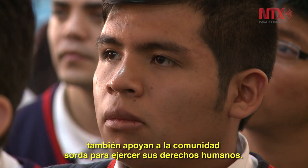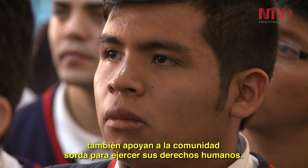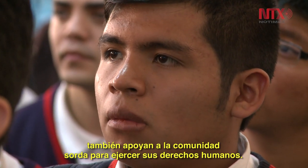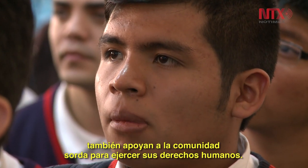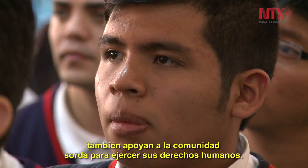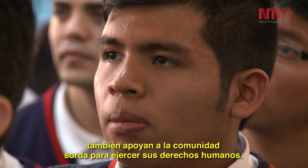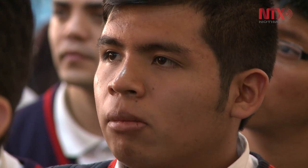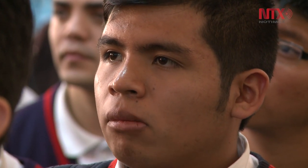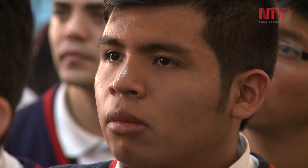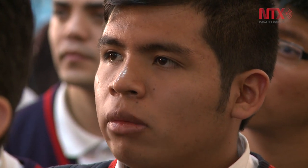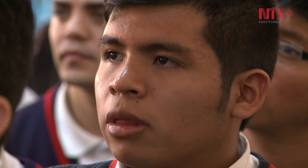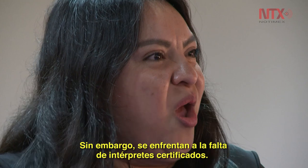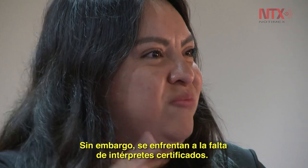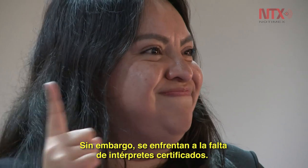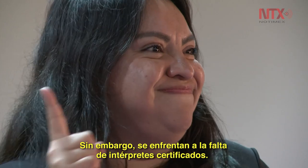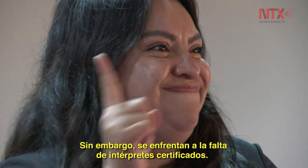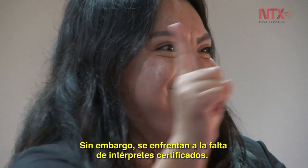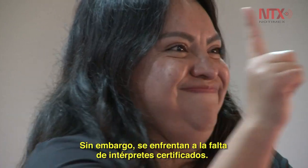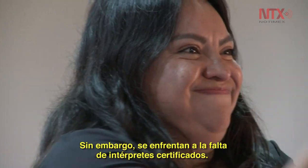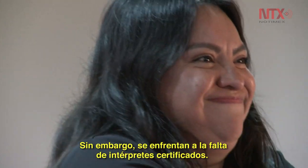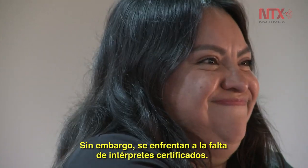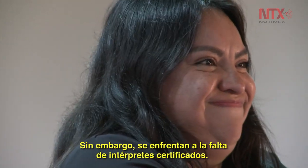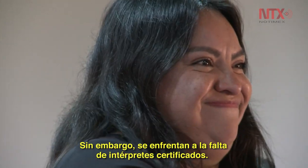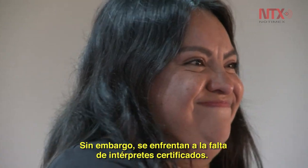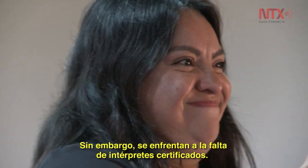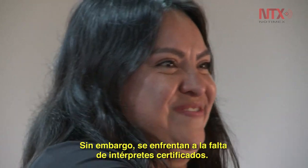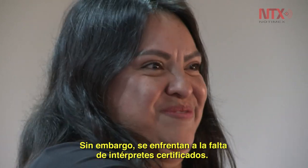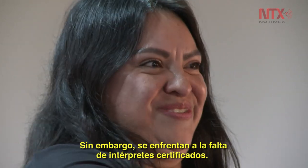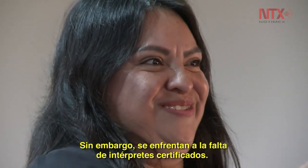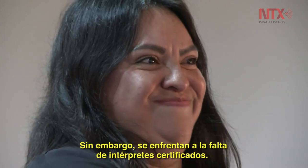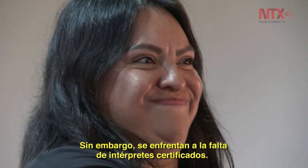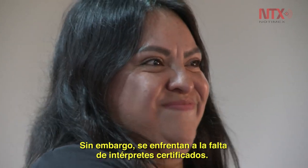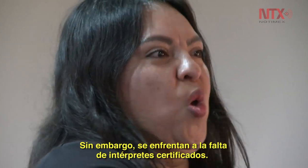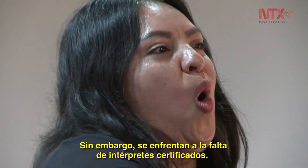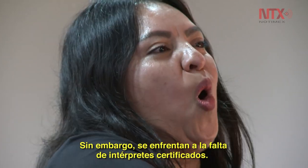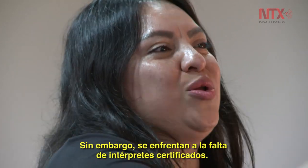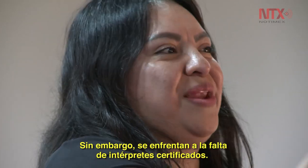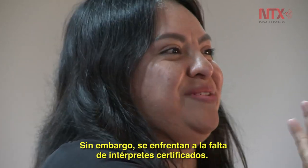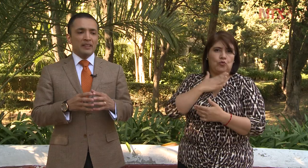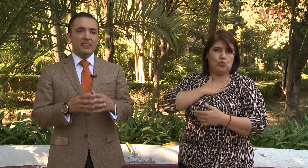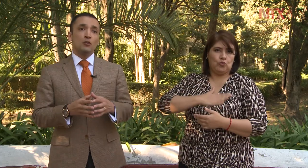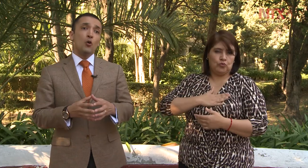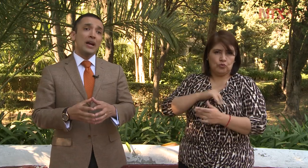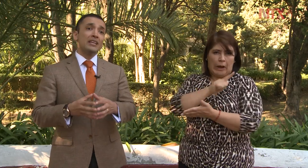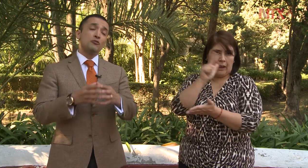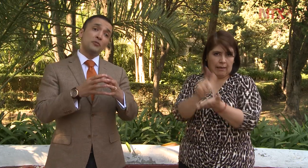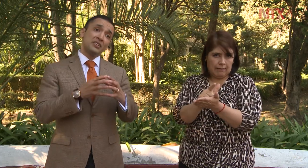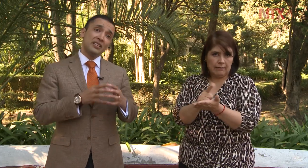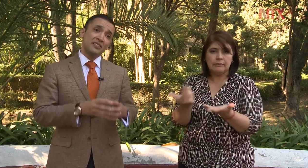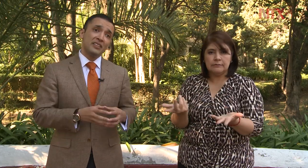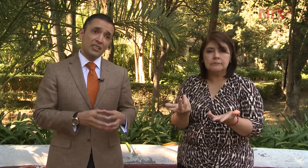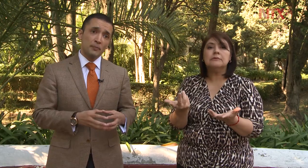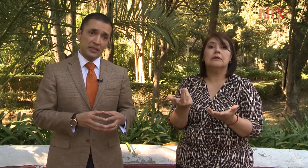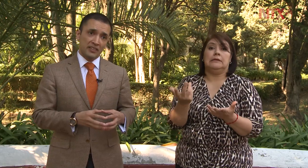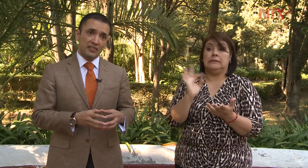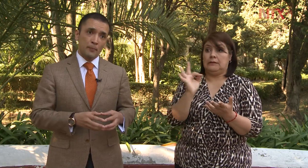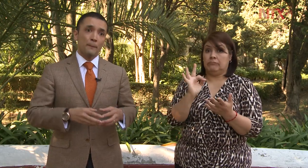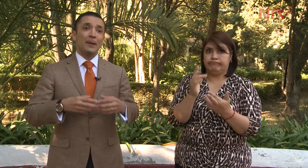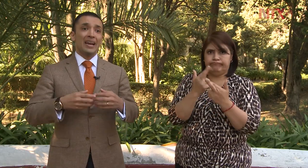humanos. Sin embargo se enfrentan a la falta de intérpretes certificados. Si no hay los suficientes intérpretes para